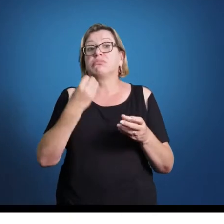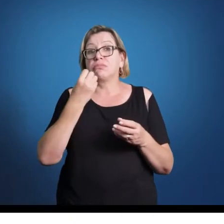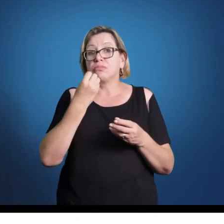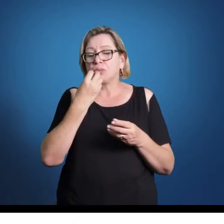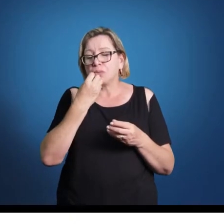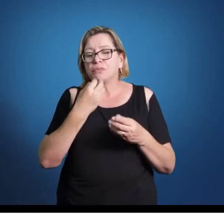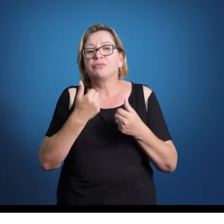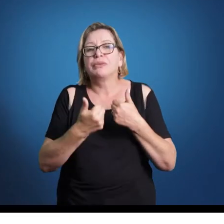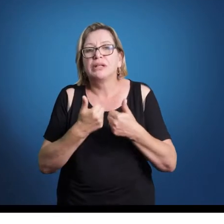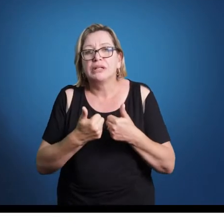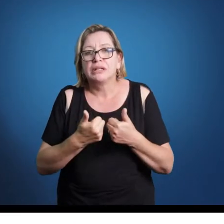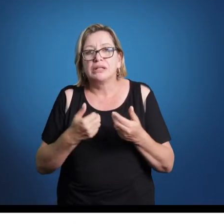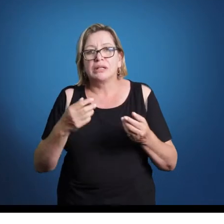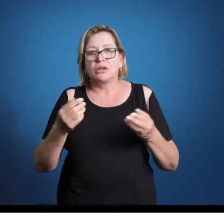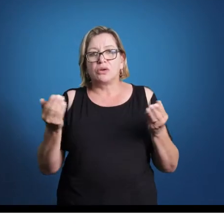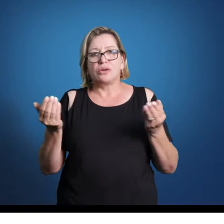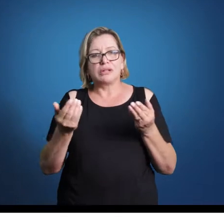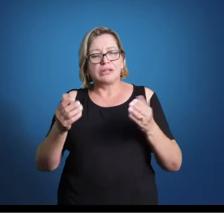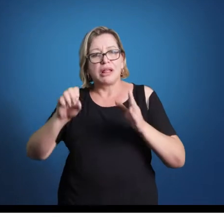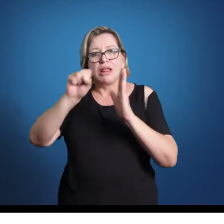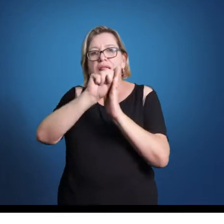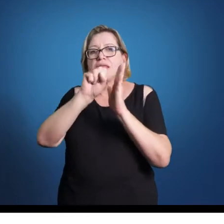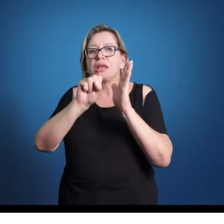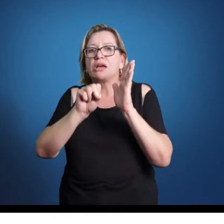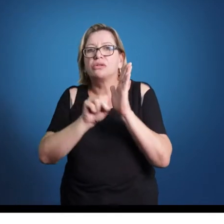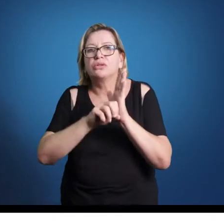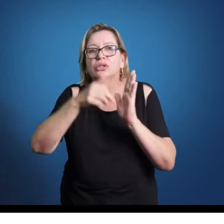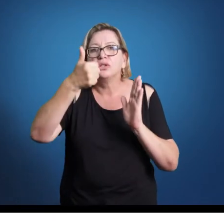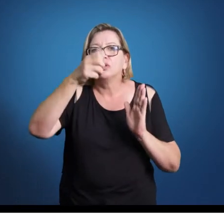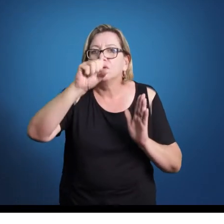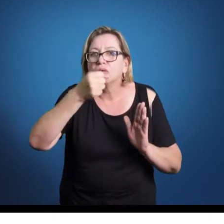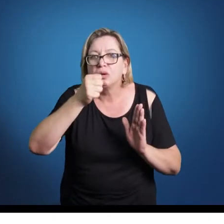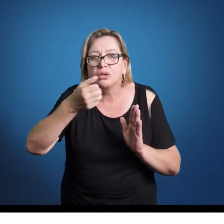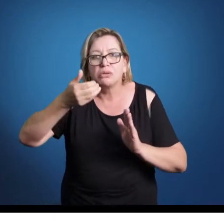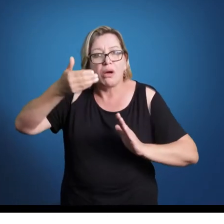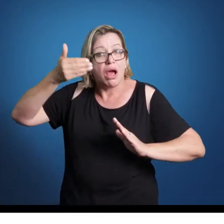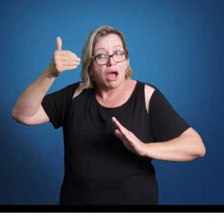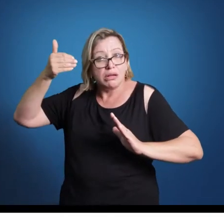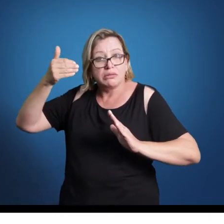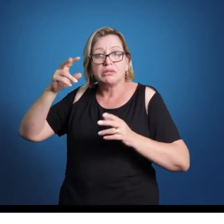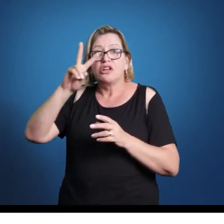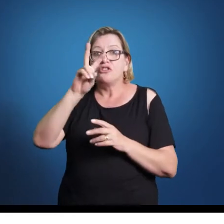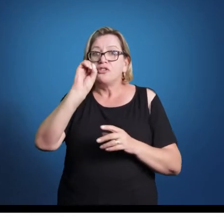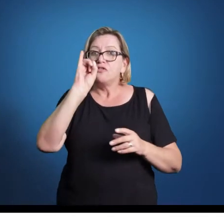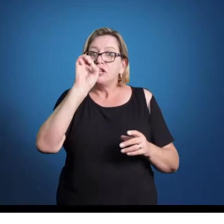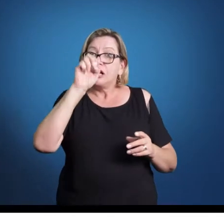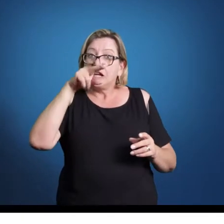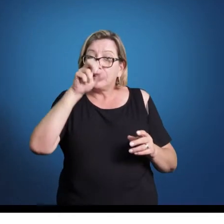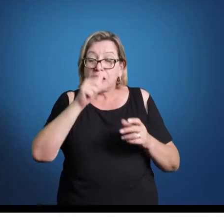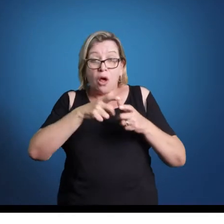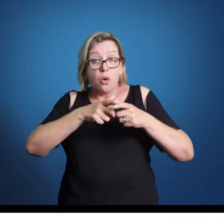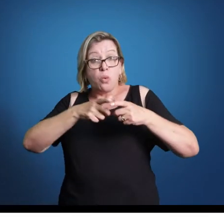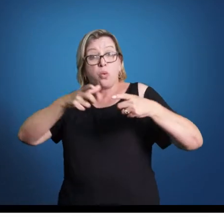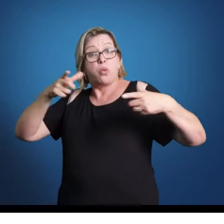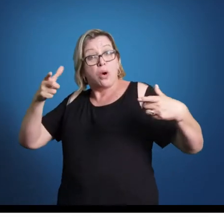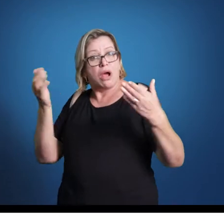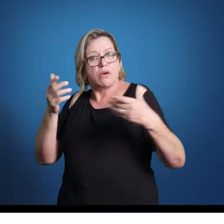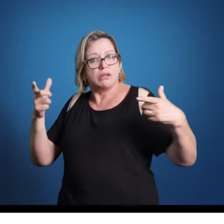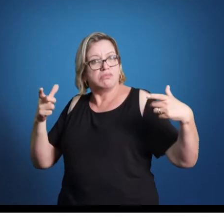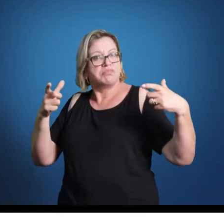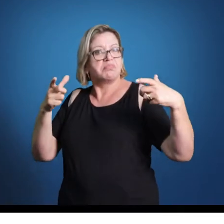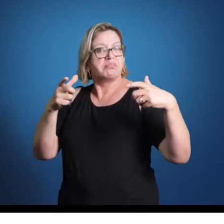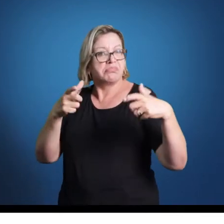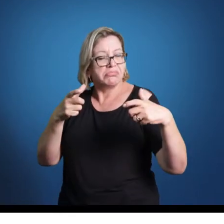No século XVIII, Viena é maior do que ela é hoje. Ela talvez tenha o seu ápice de relevância geográfica e